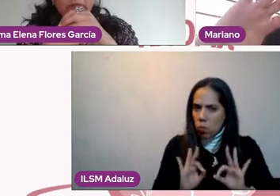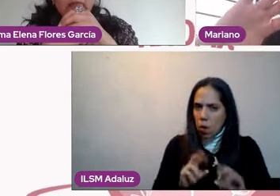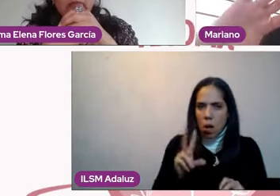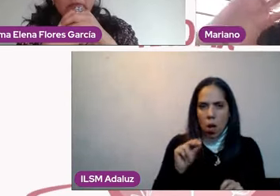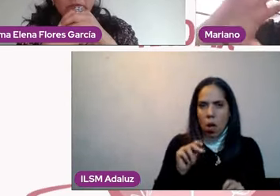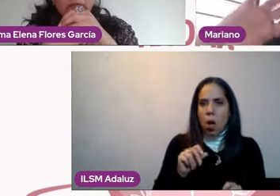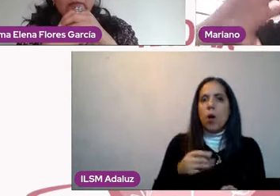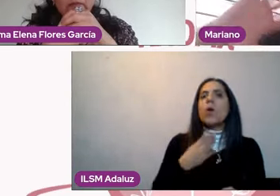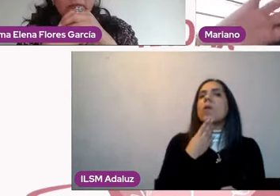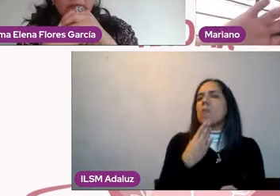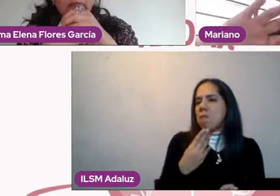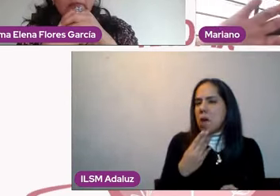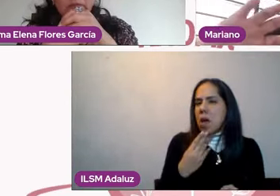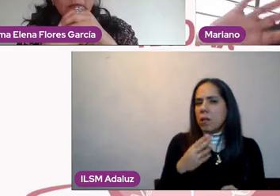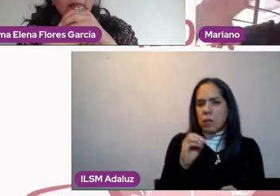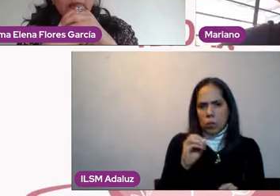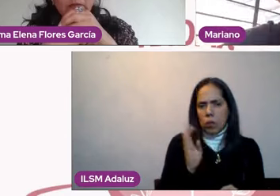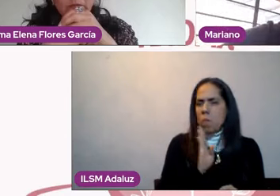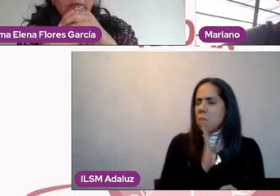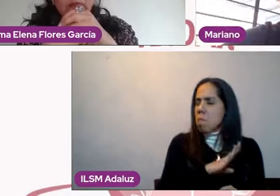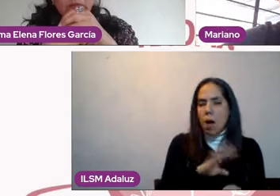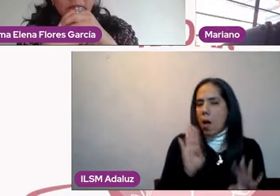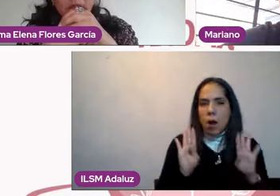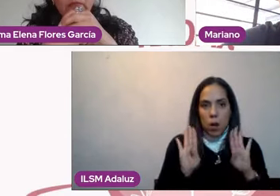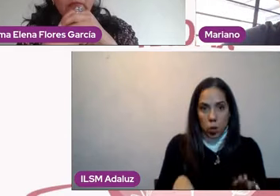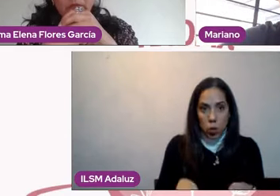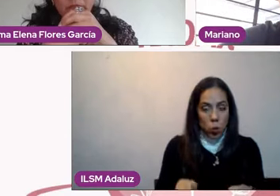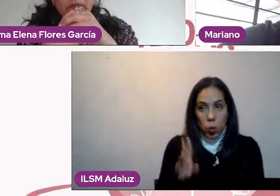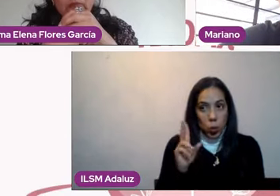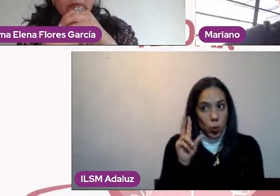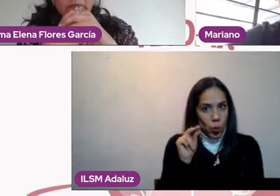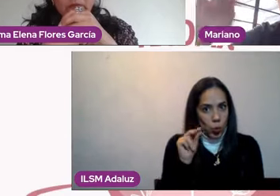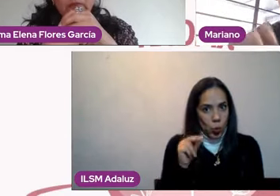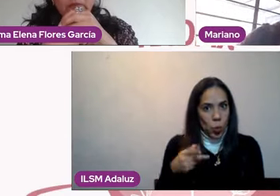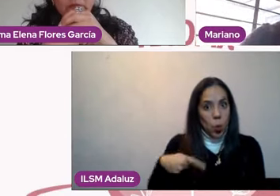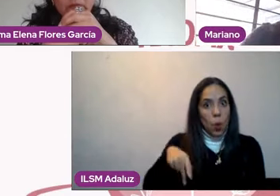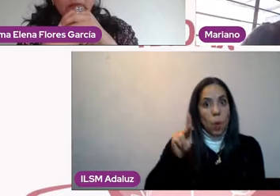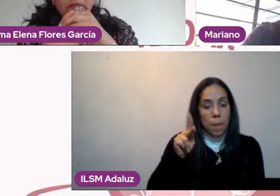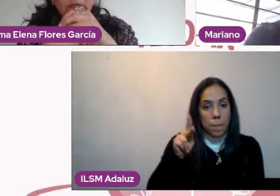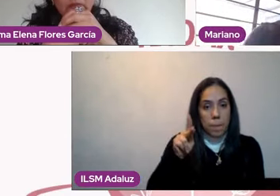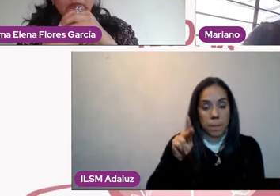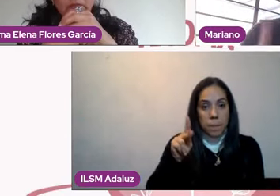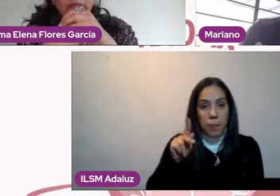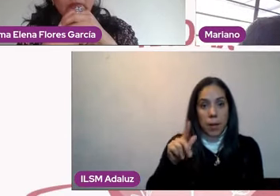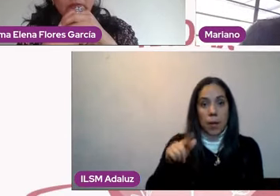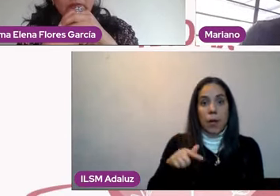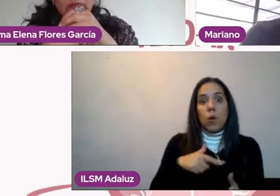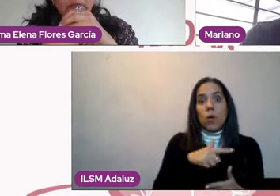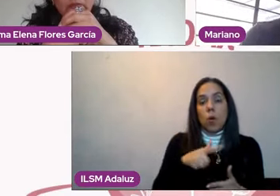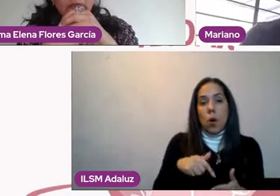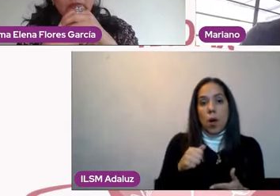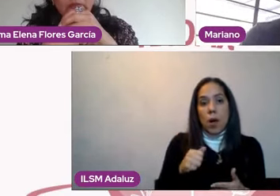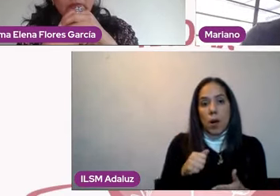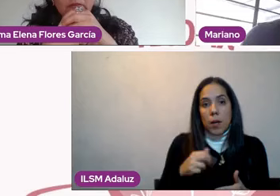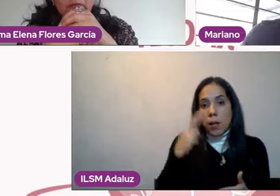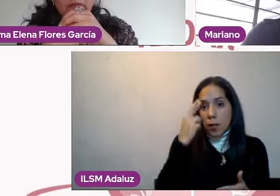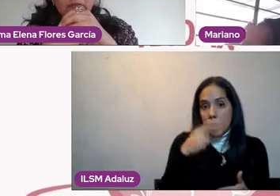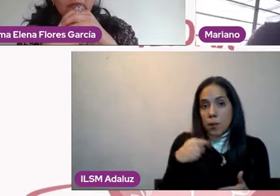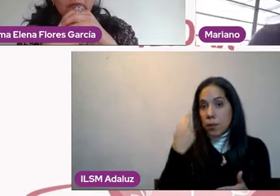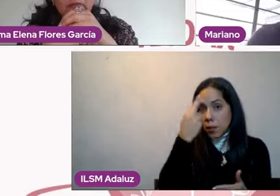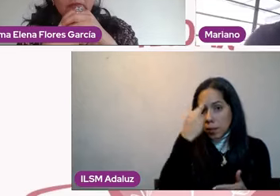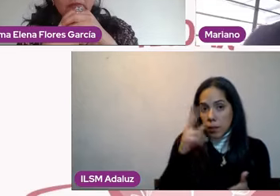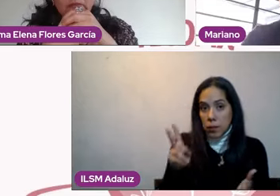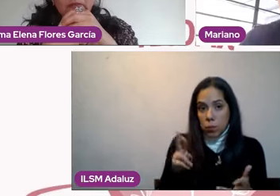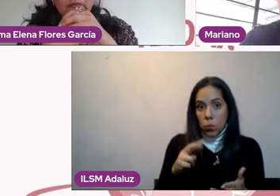motivos que nos van a llevar a lugares distintos. Aquí la cosa es que si yo soy consciente de ello, me